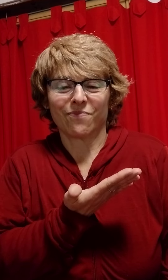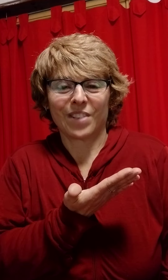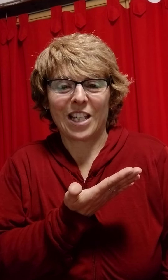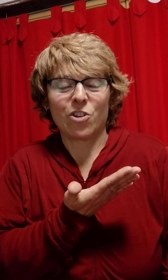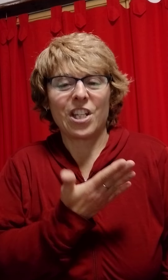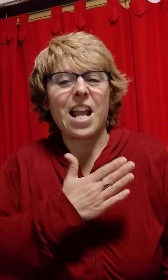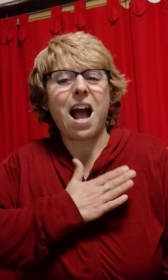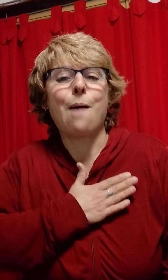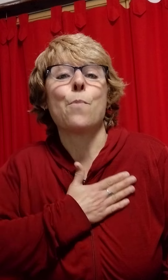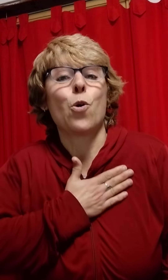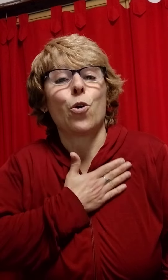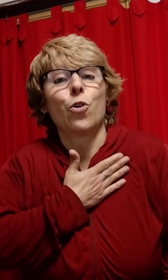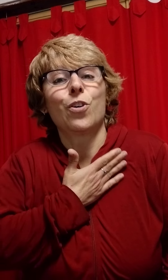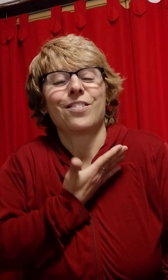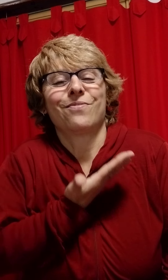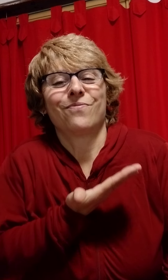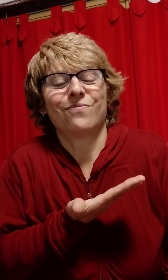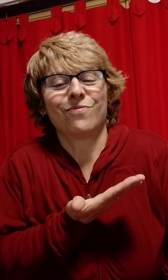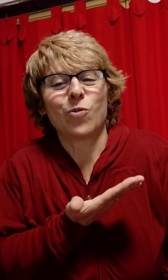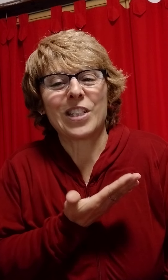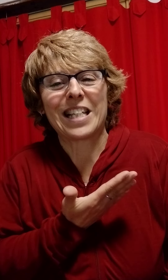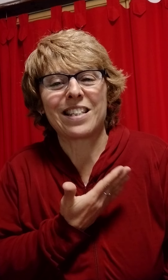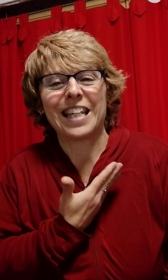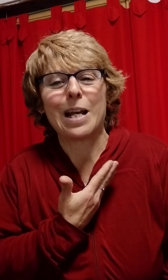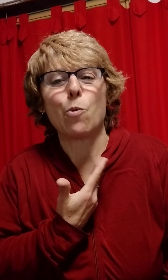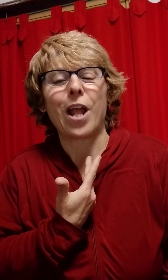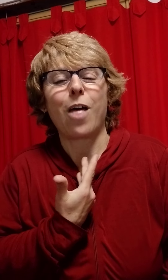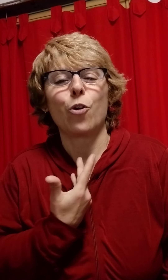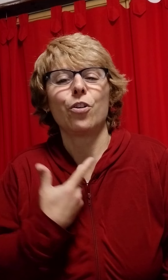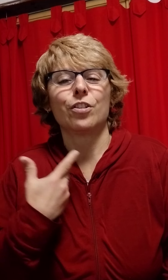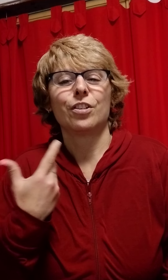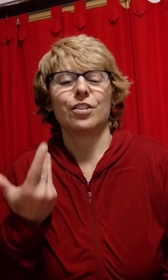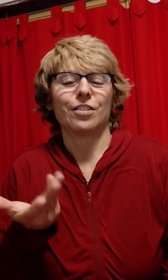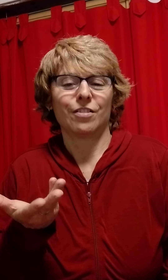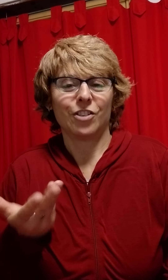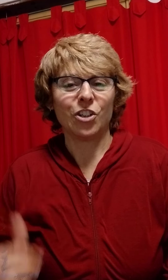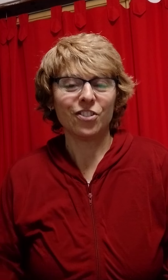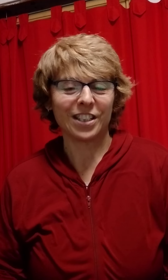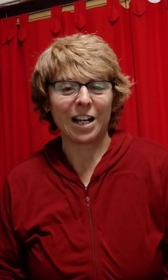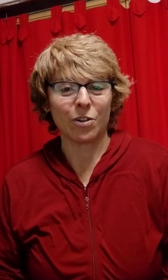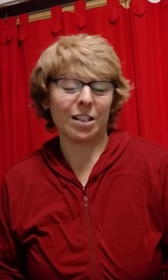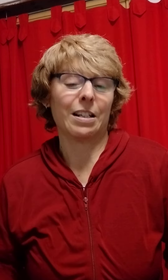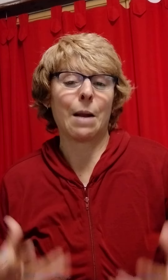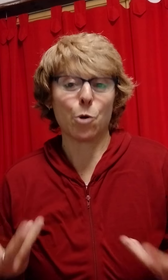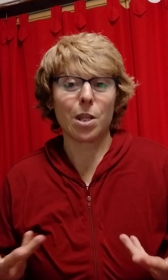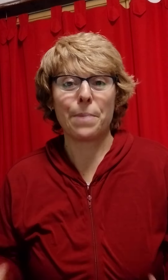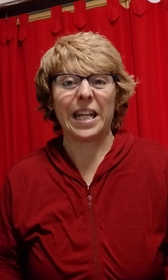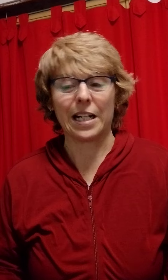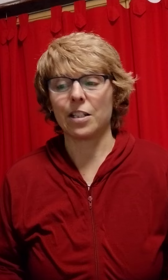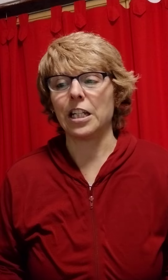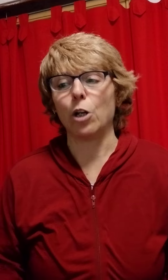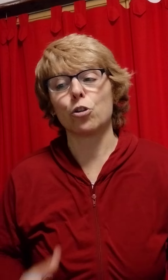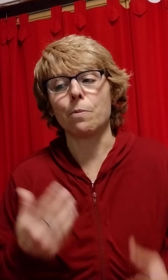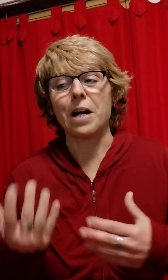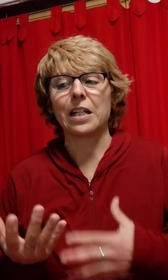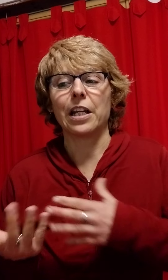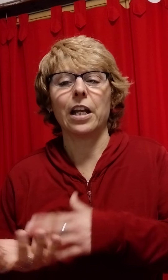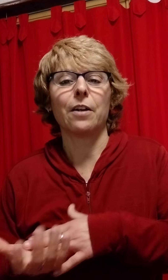Esto sería amor o estás enamorado. ¿No? Amor de pareja sería. Lo otro es más querer